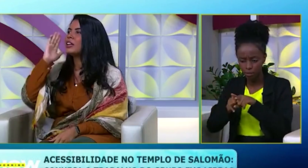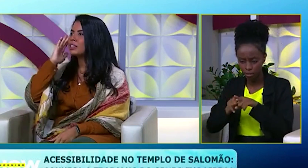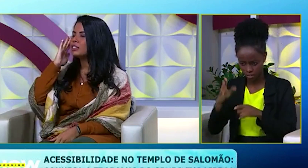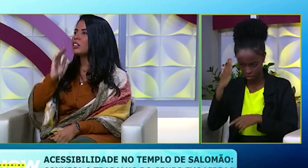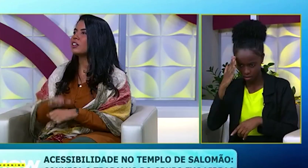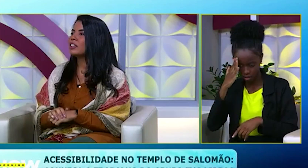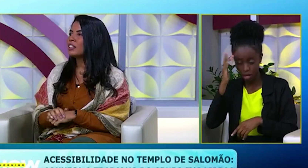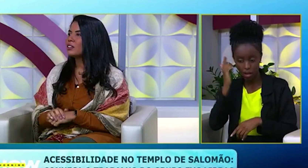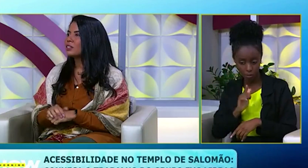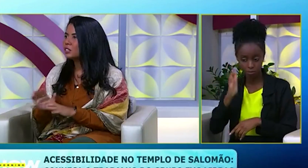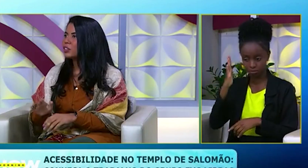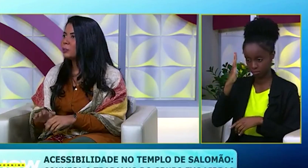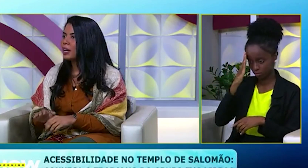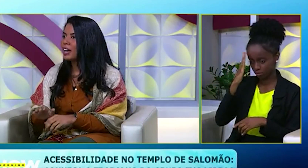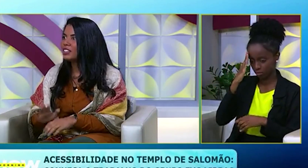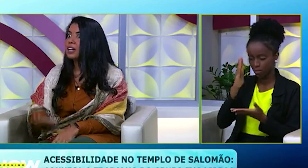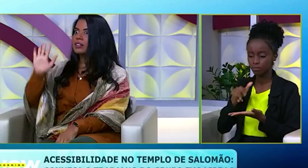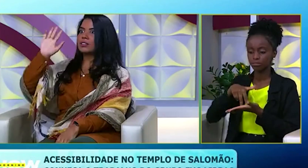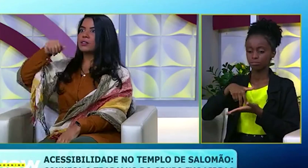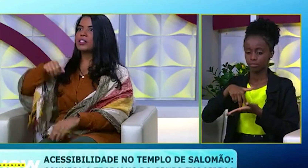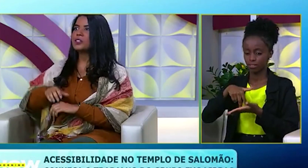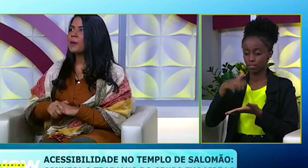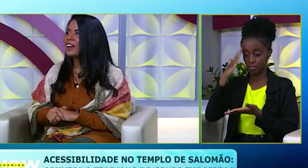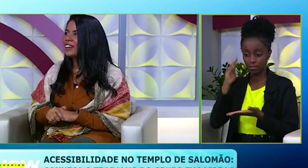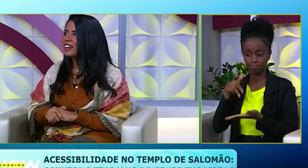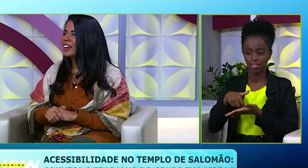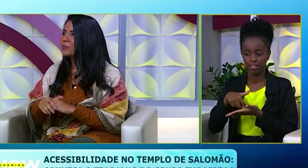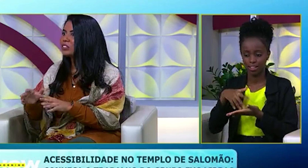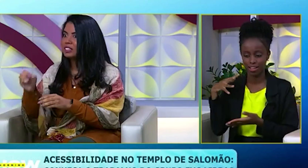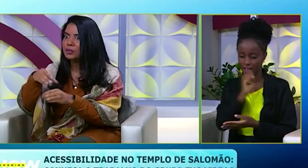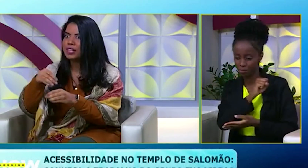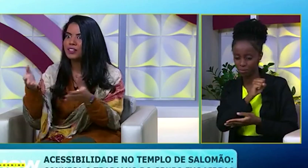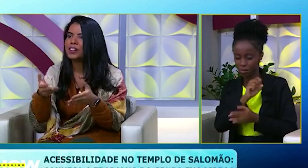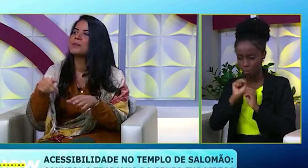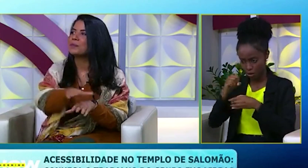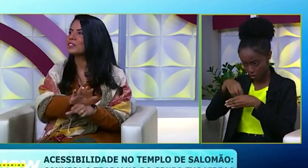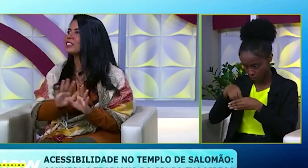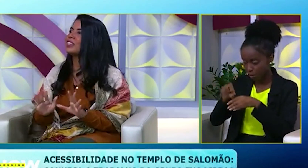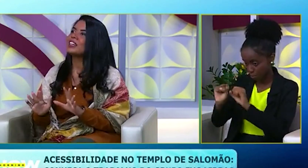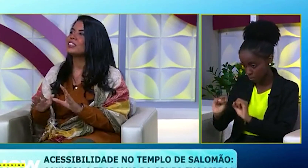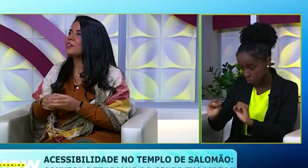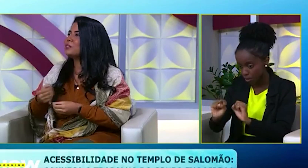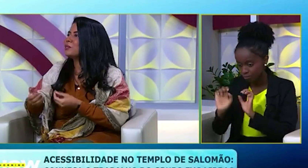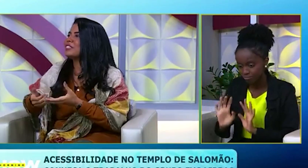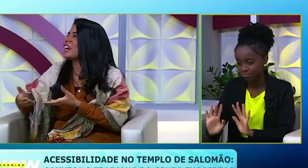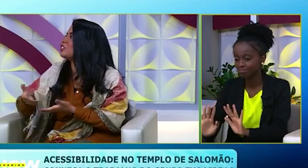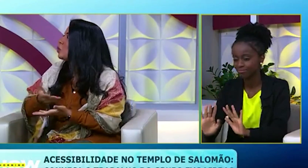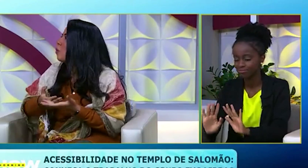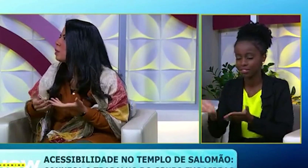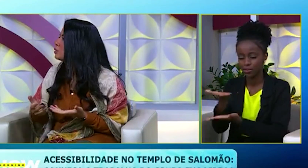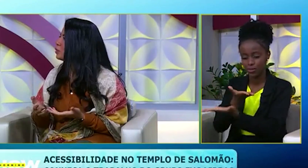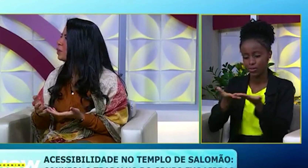entenderam? Entendi. Vocês ficam de pé. Aí, eles já... Fiquei de pé. Olha, pode trazer a oferta agora? Posso trazer. Então, eles mesmos